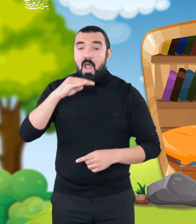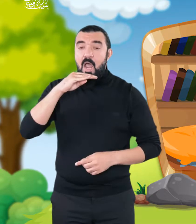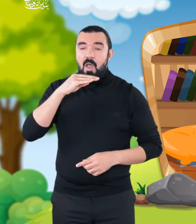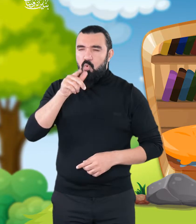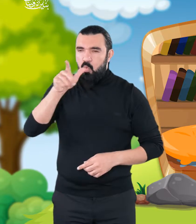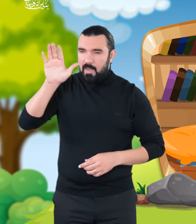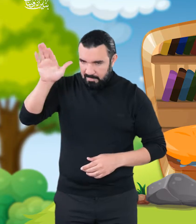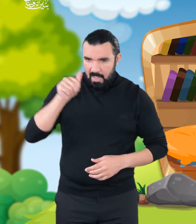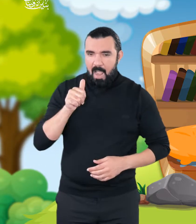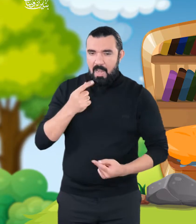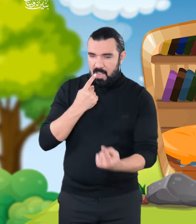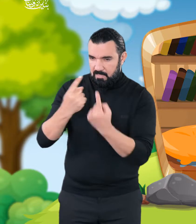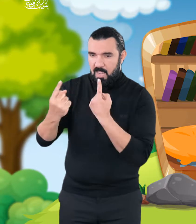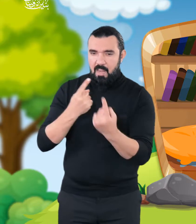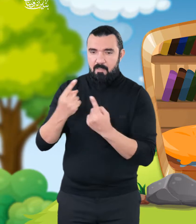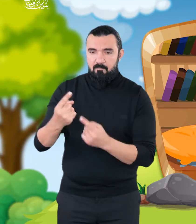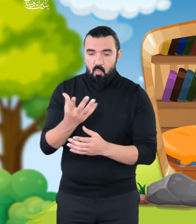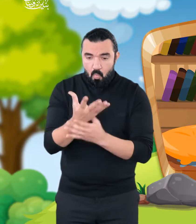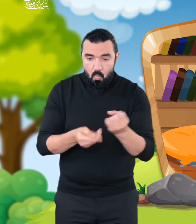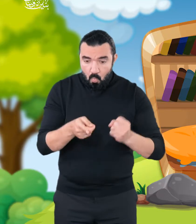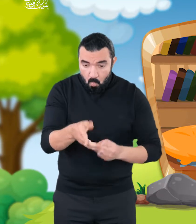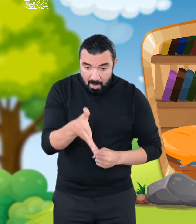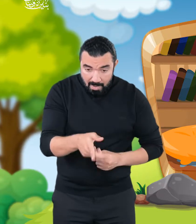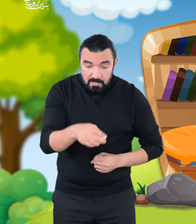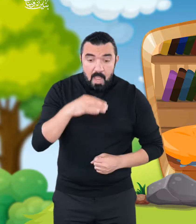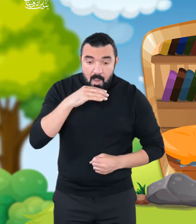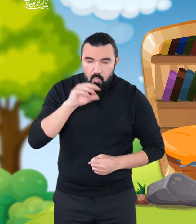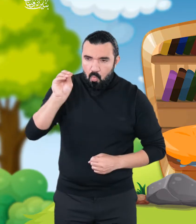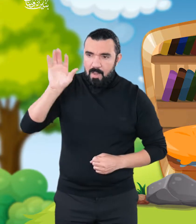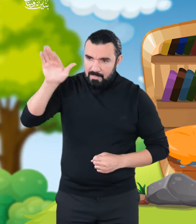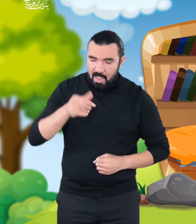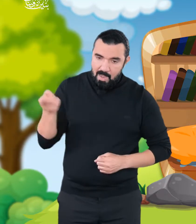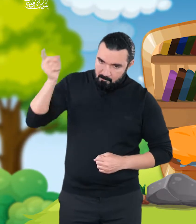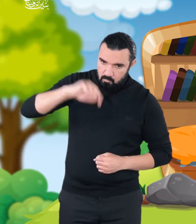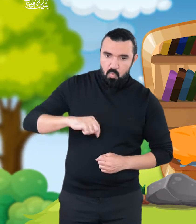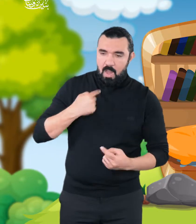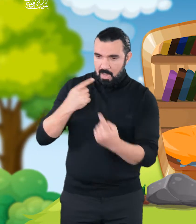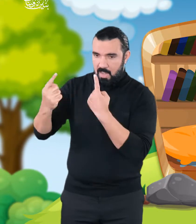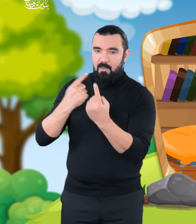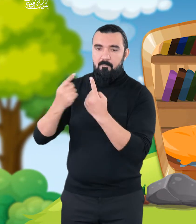يخصك فأبلغه كي يحضر هنا غدا أمرك شيخي